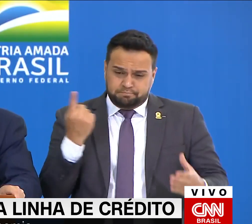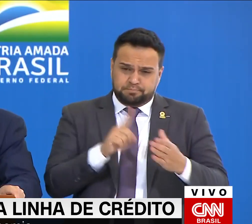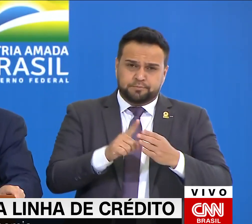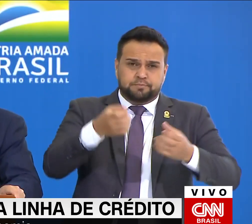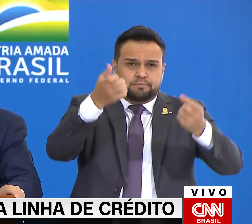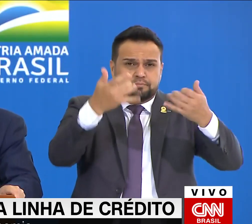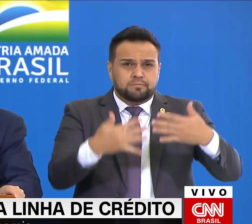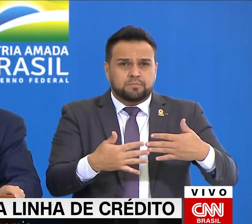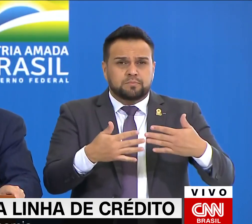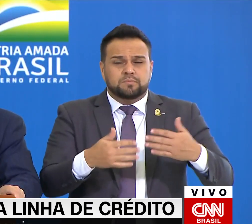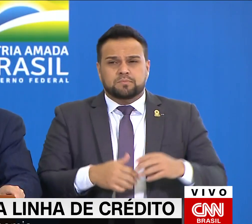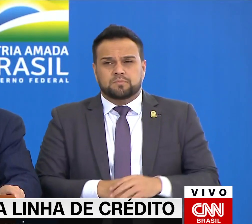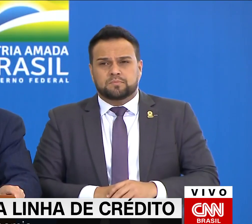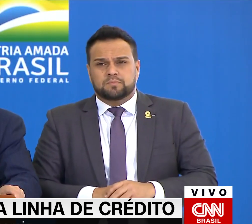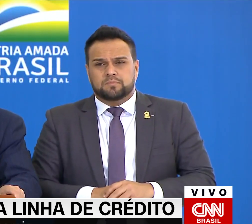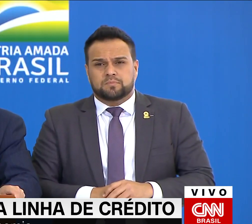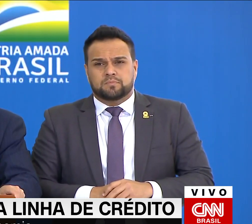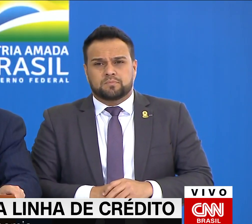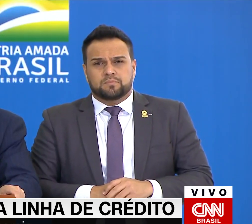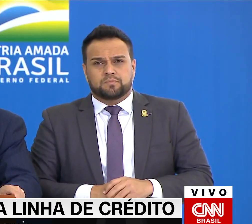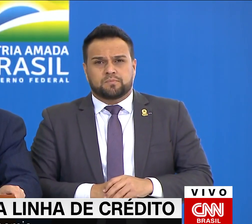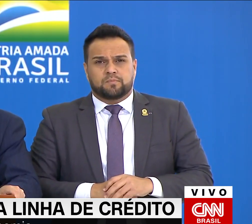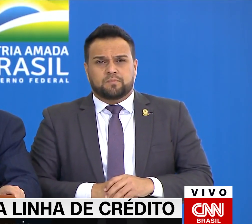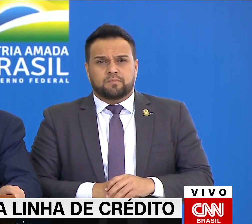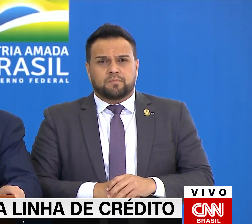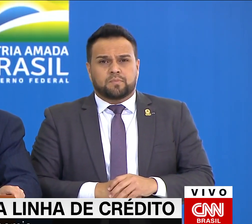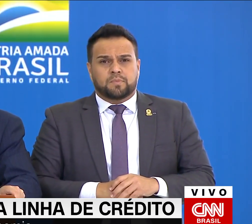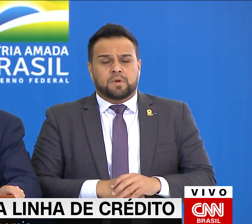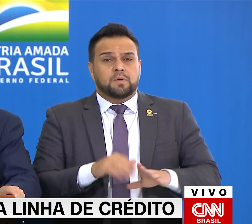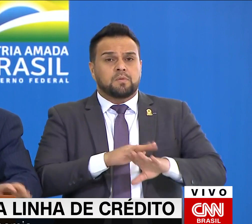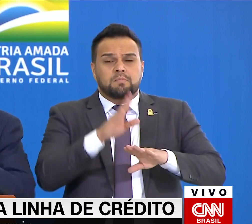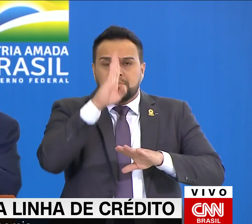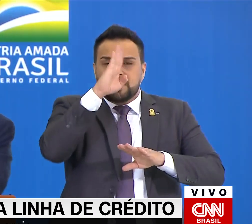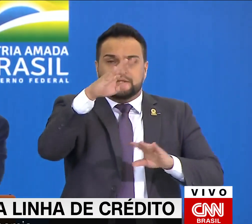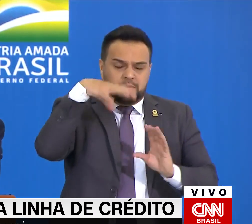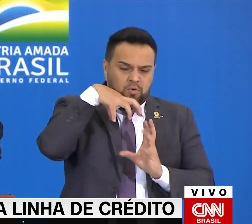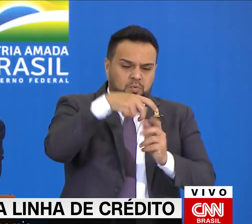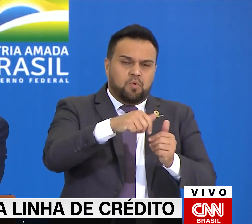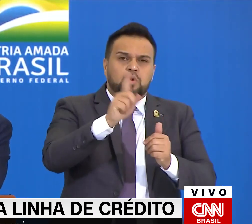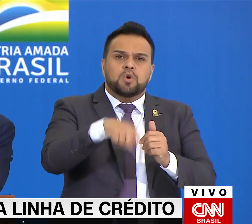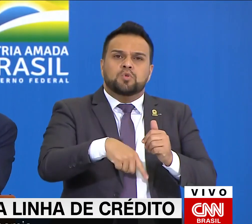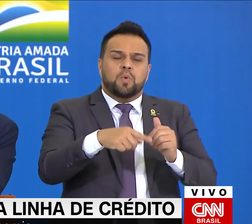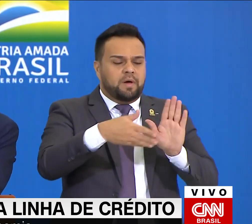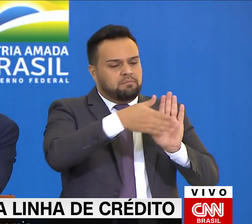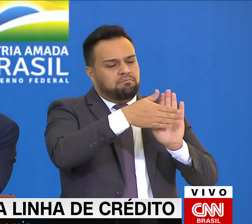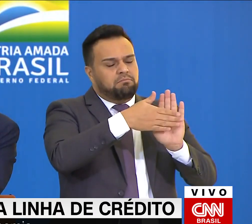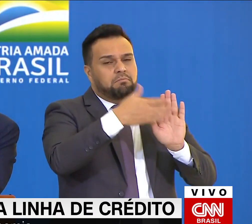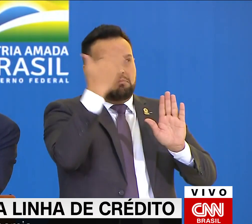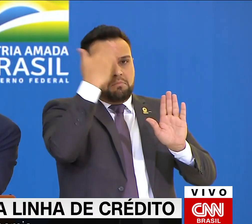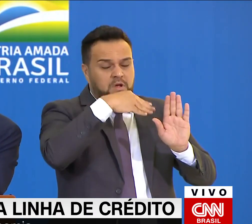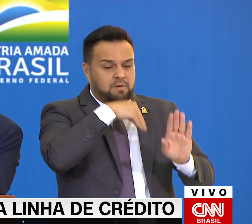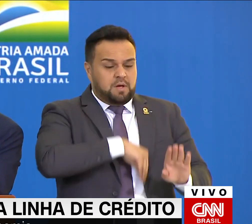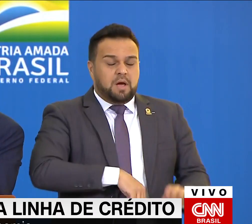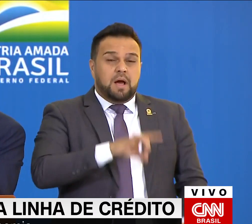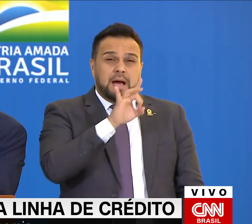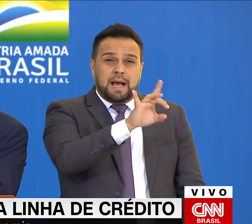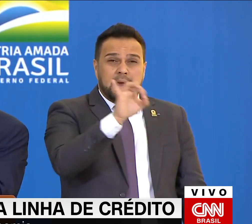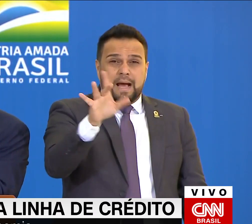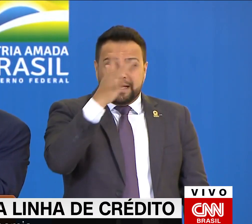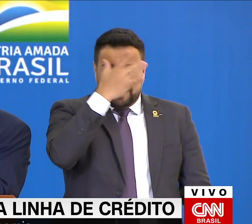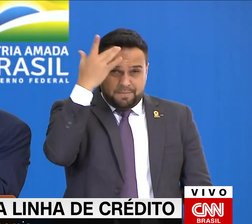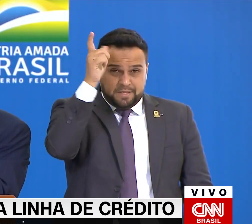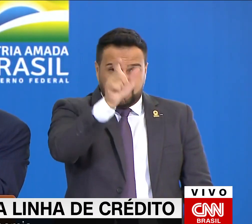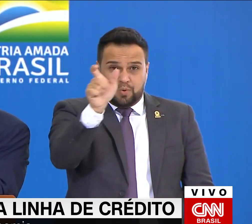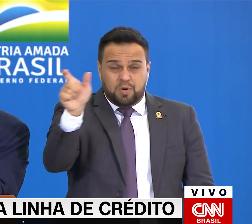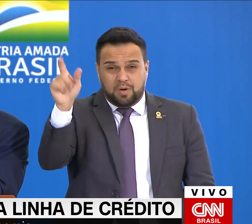imposto mais cruel do mundo é sobre a folha de pagamentos? Para cada brasileiro empregado, um é lançado ao mar.